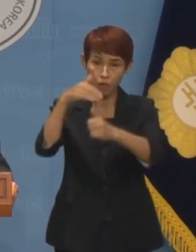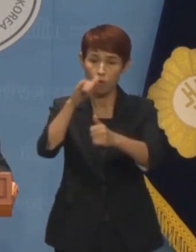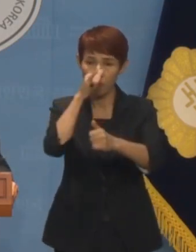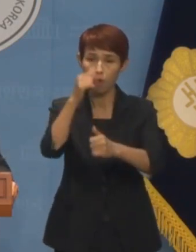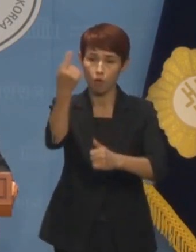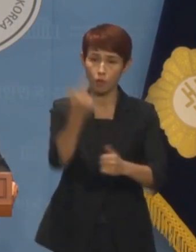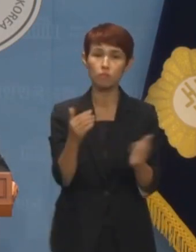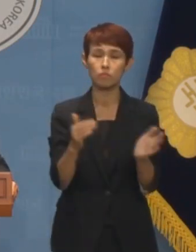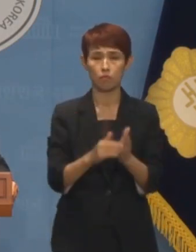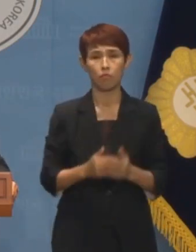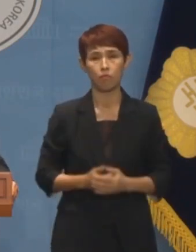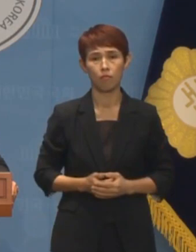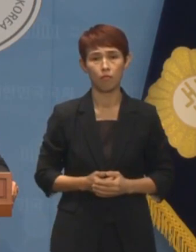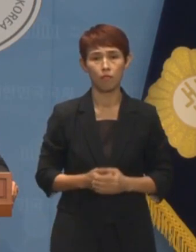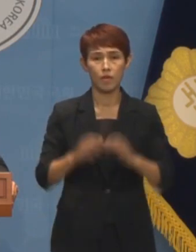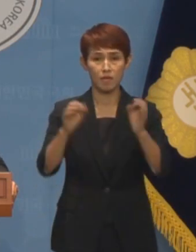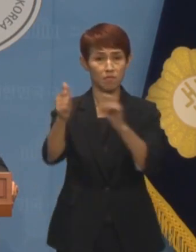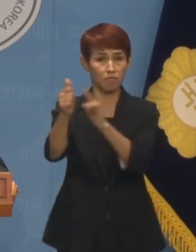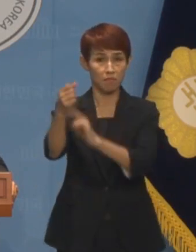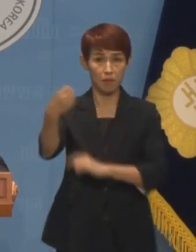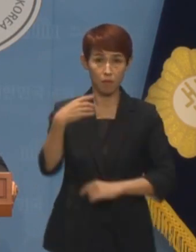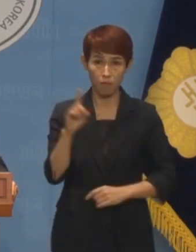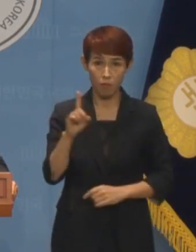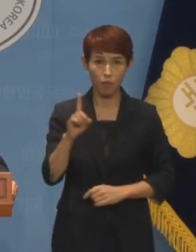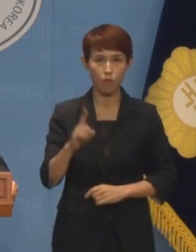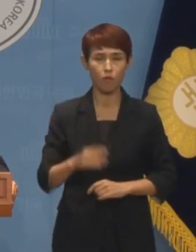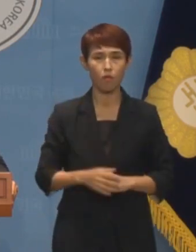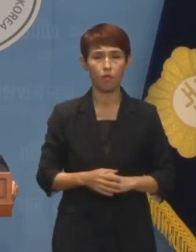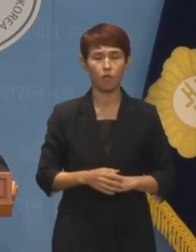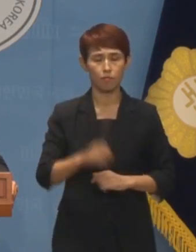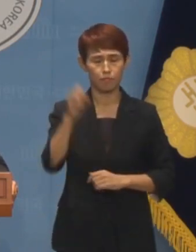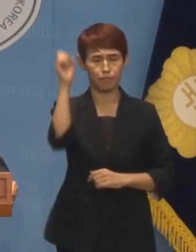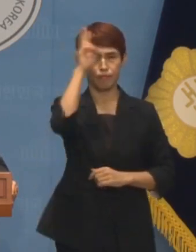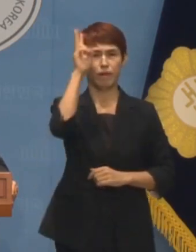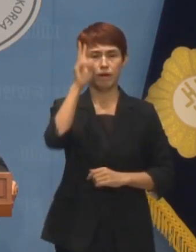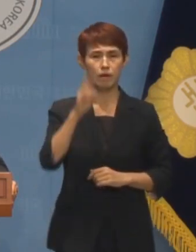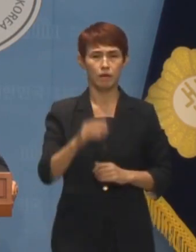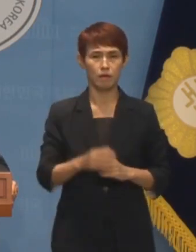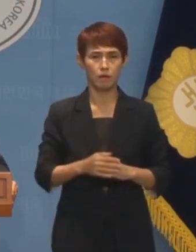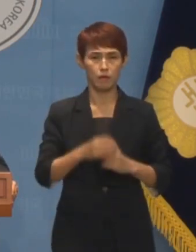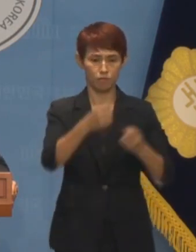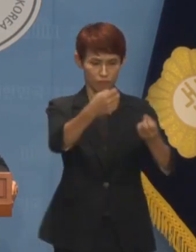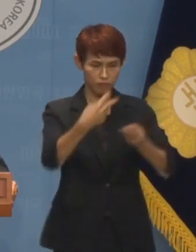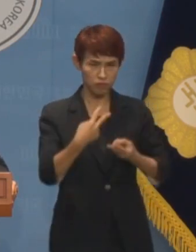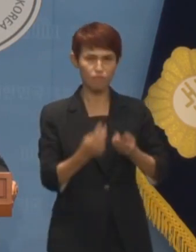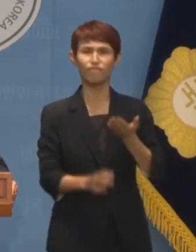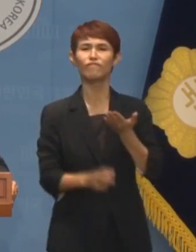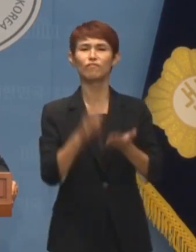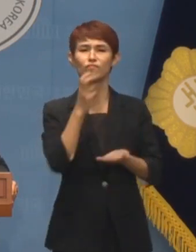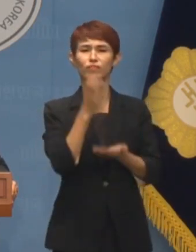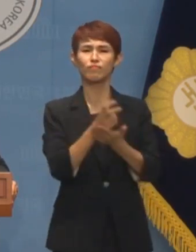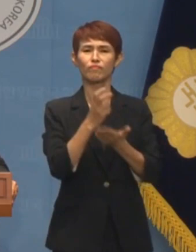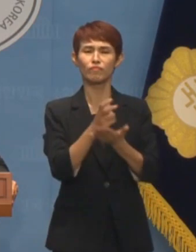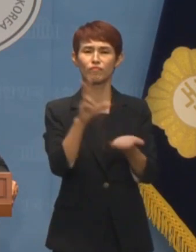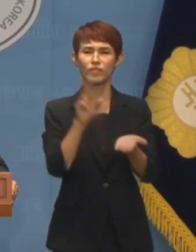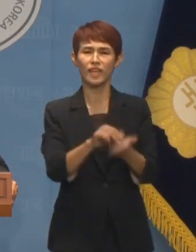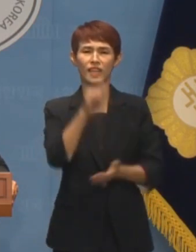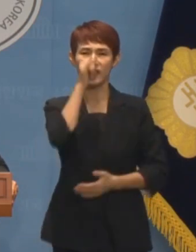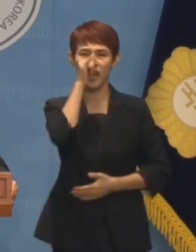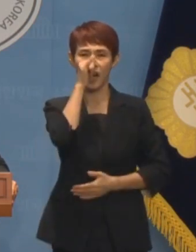출석했습니다. 하지만 김태규 직무대행은 벼랑간 이러한 송달이 위법하다고 주장하며